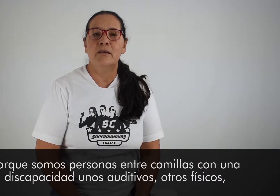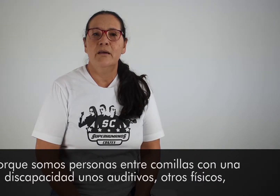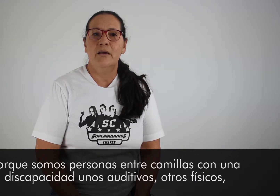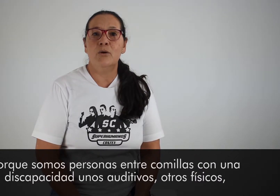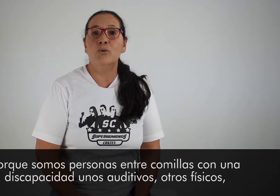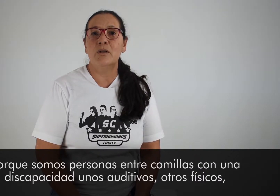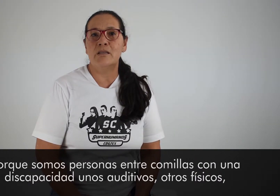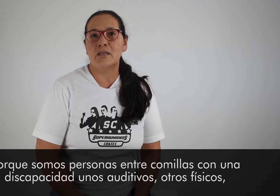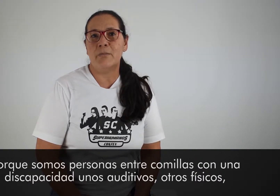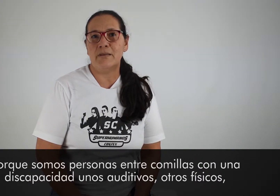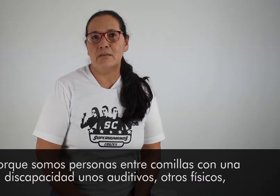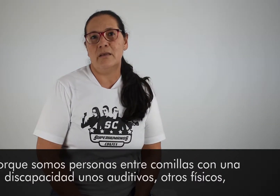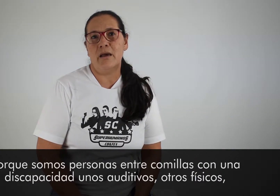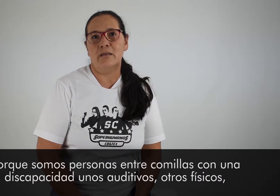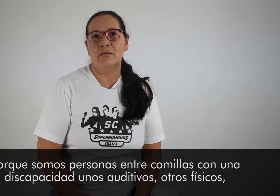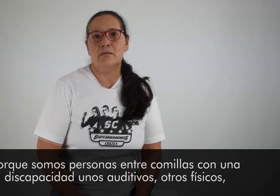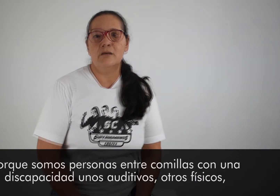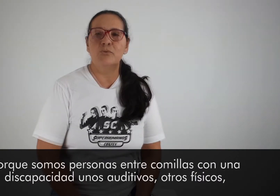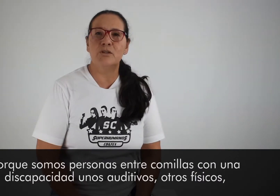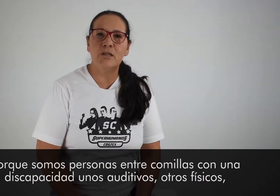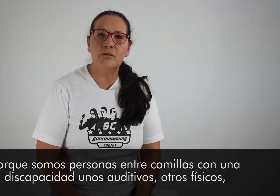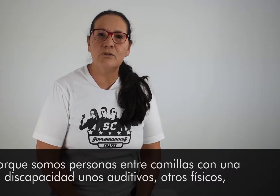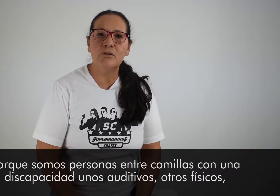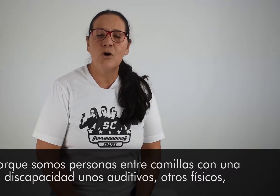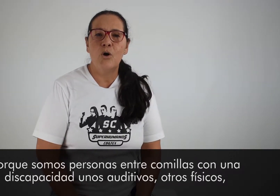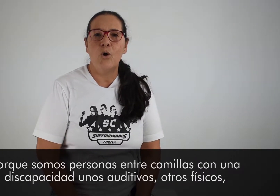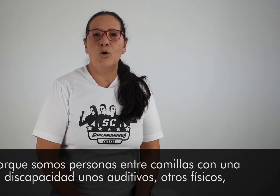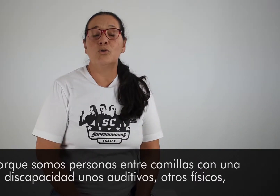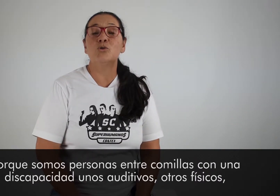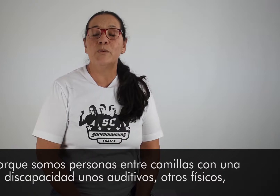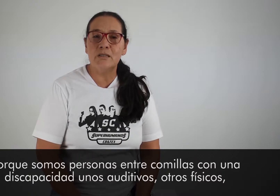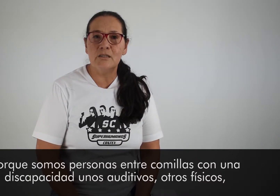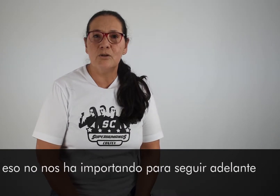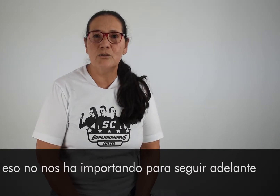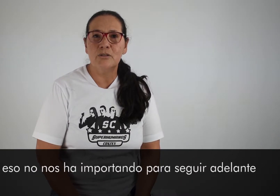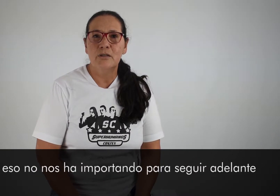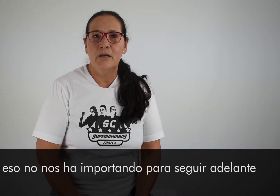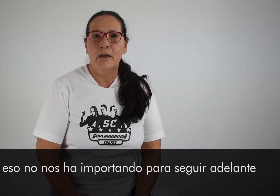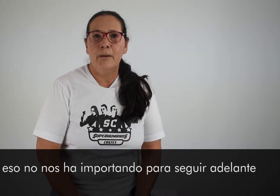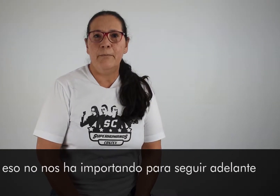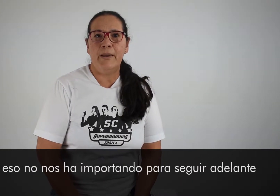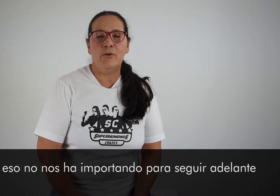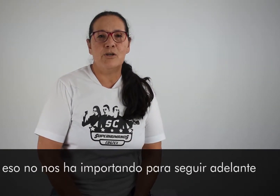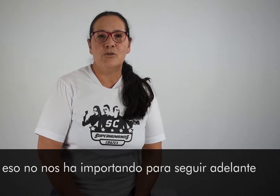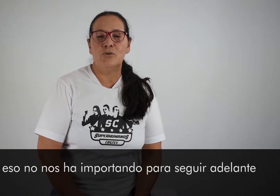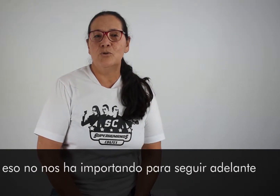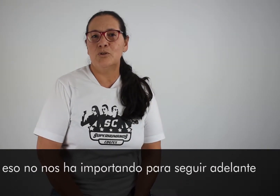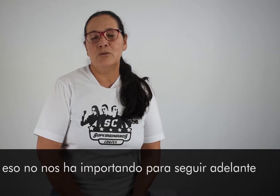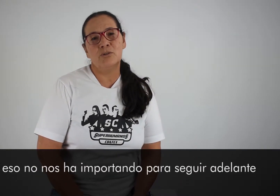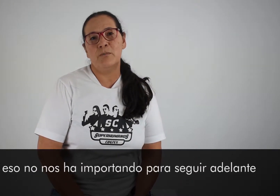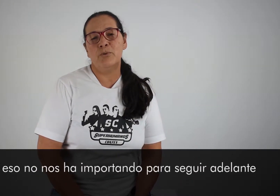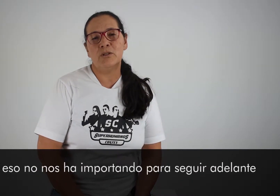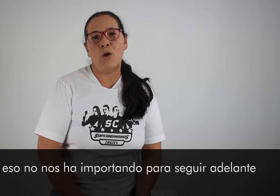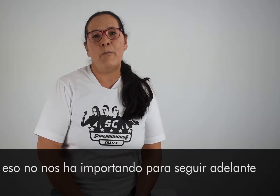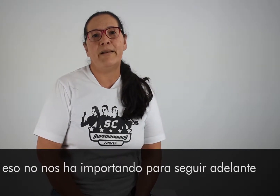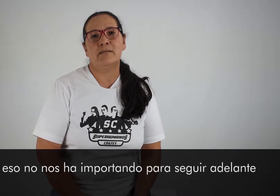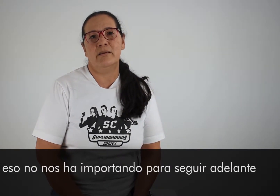con una discapacidad auditivos, otros físicos, pero eso no se nos ha importado para seguir